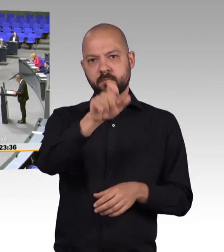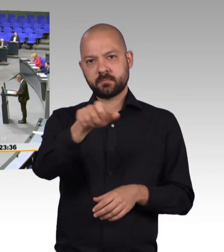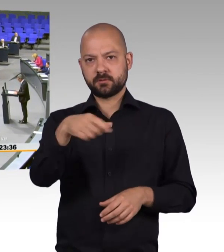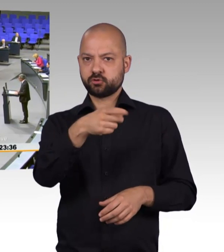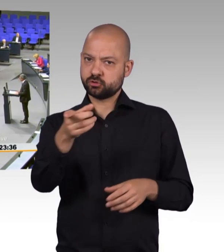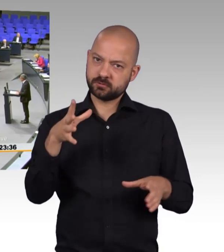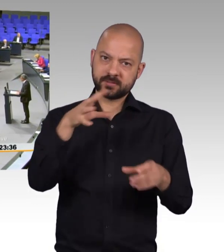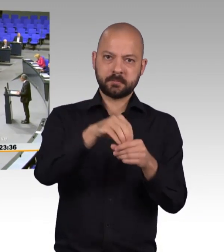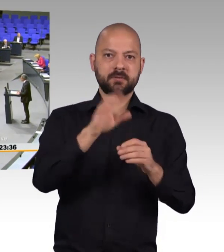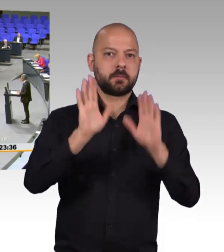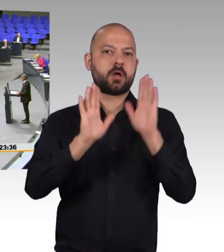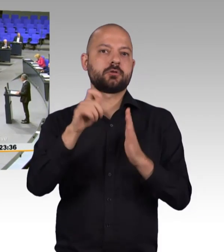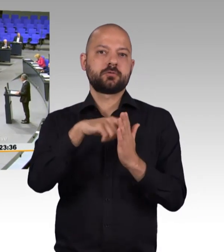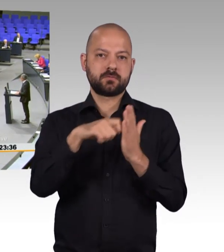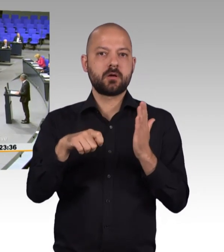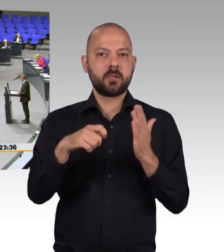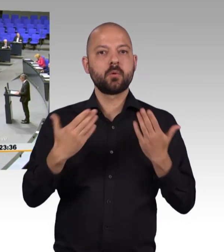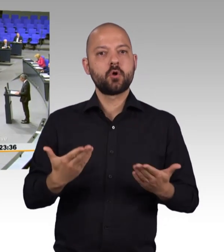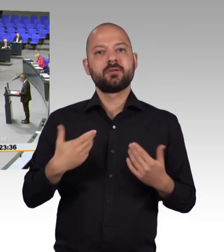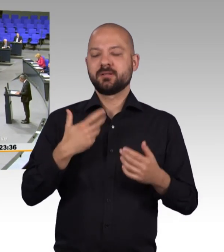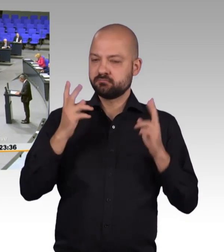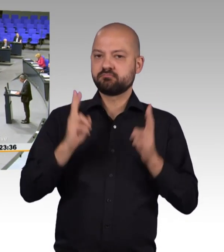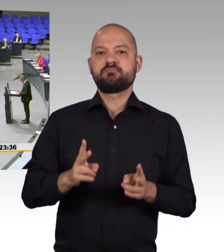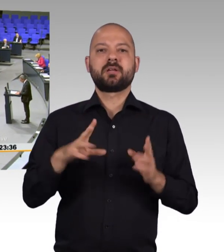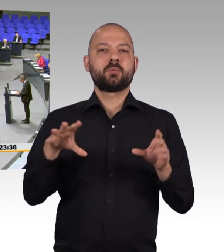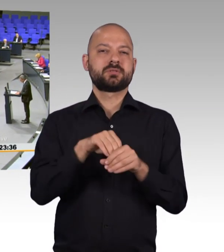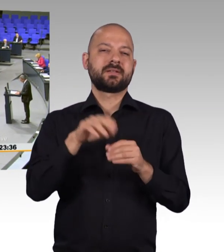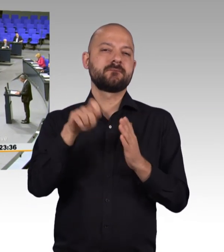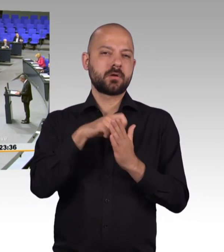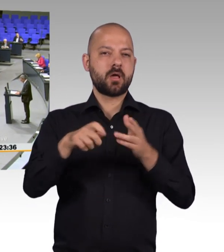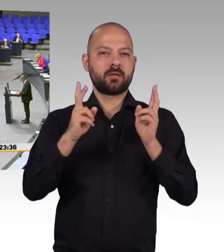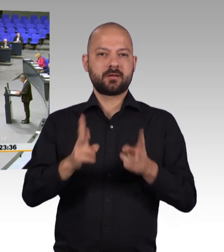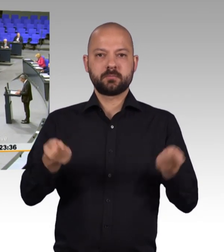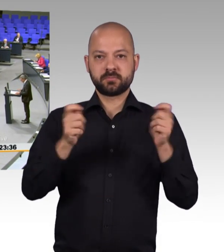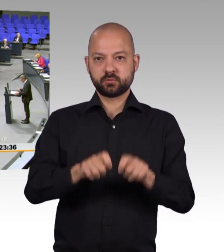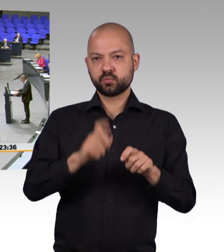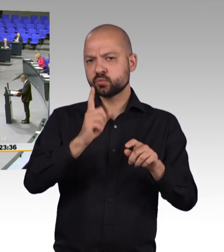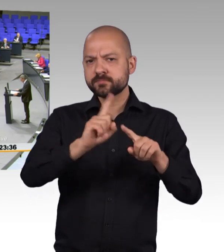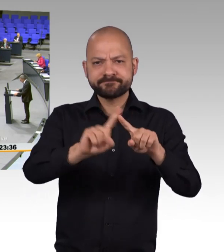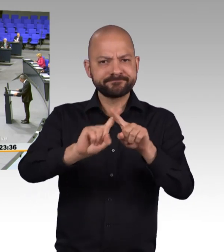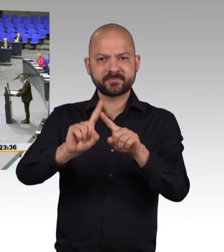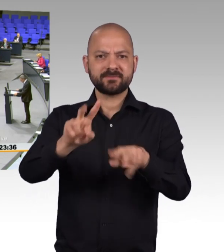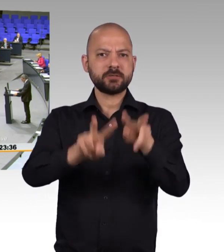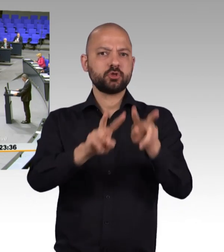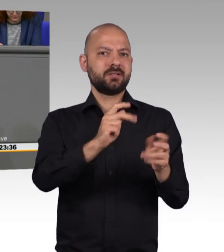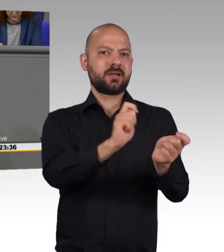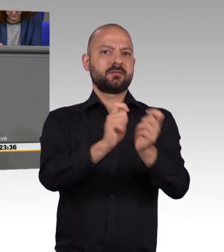das inklusive Wahlrecht und dazu die entsprechenden anderen erforderlichen Änderungen gesetzlichen Verordnungen.